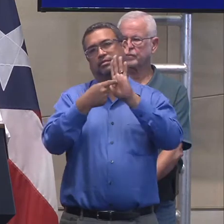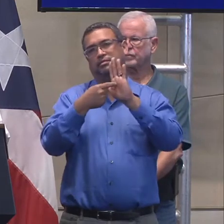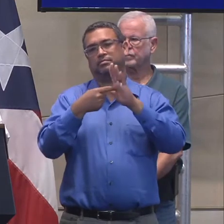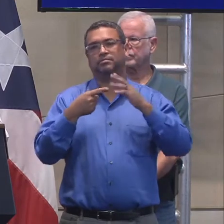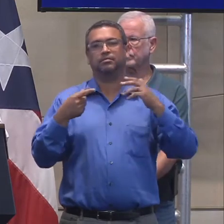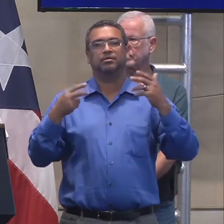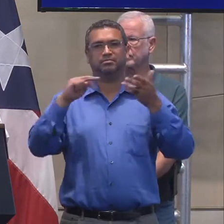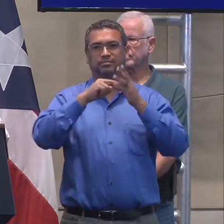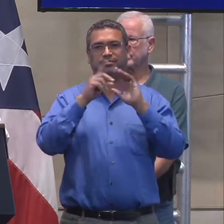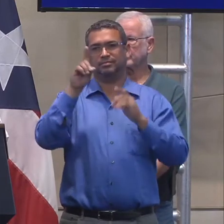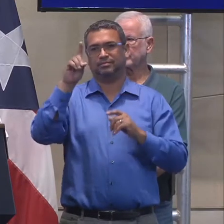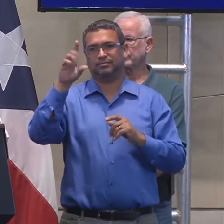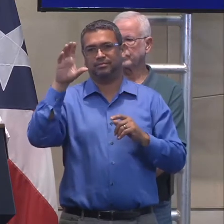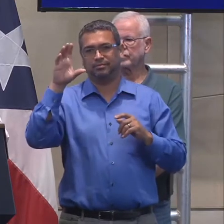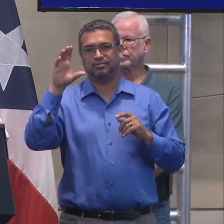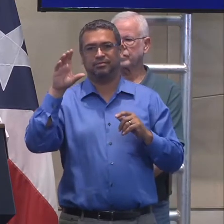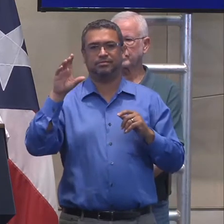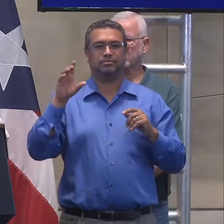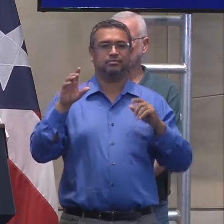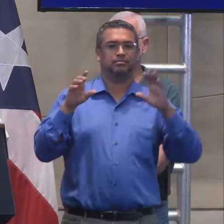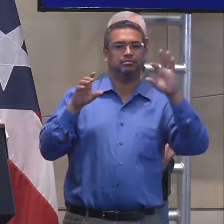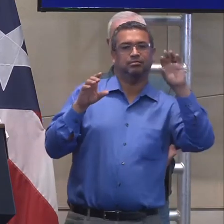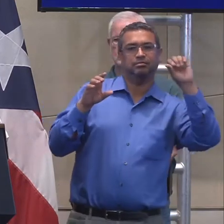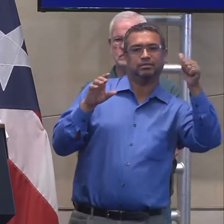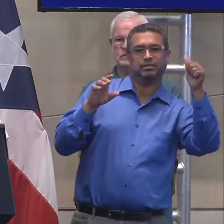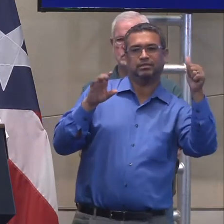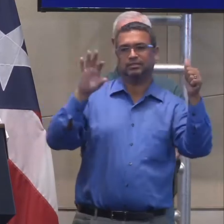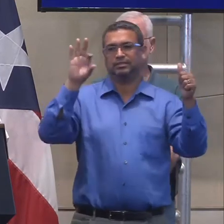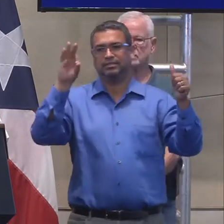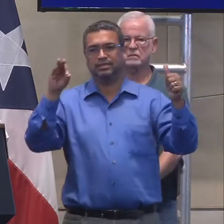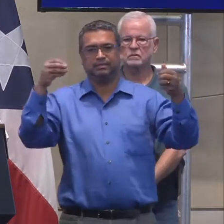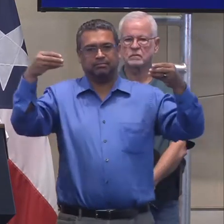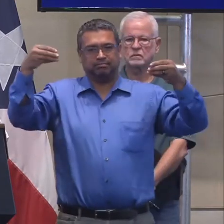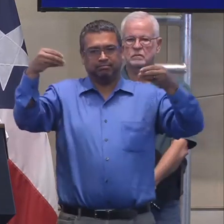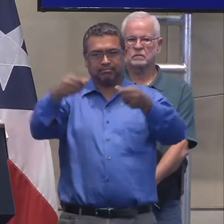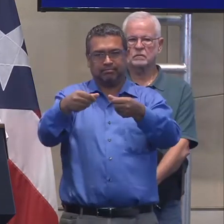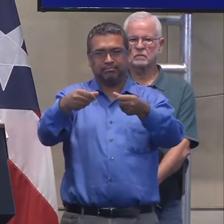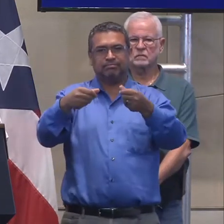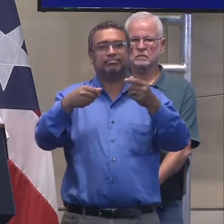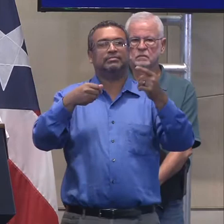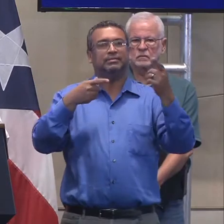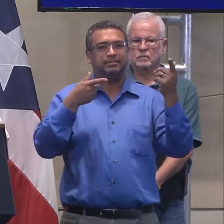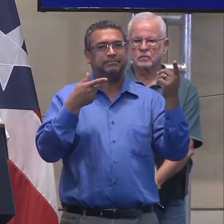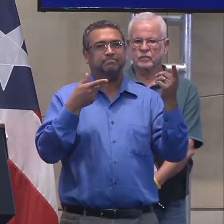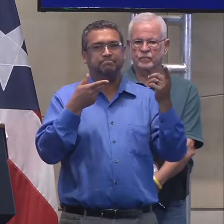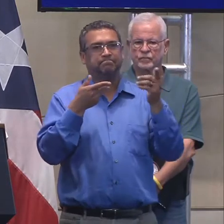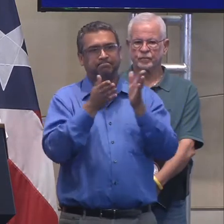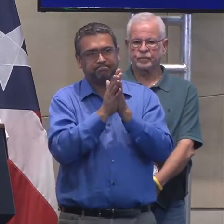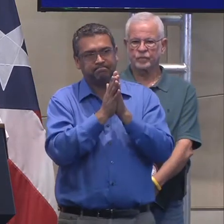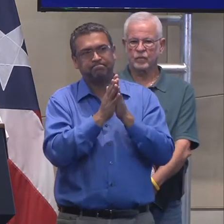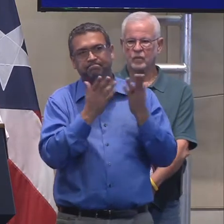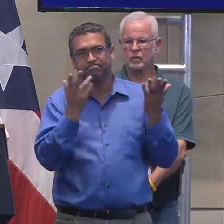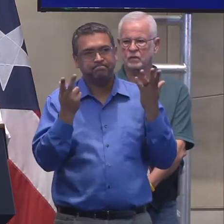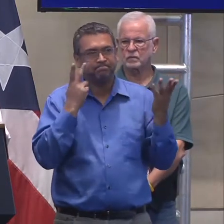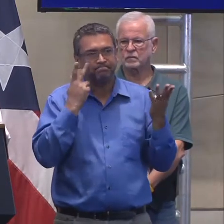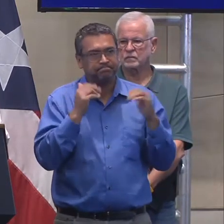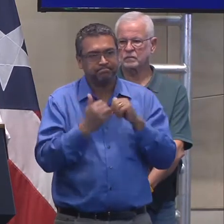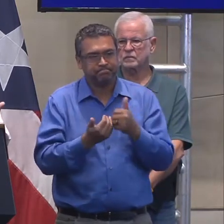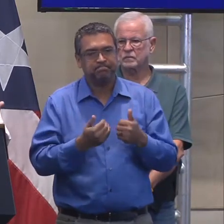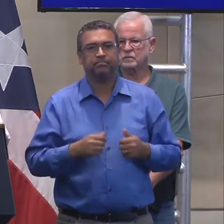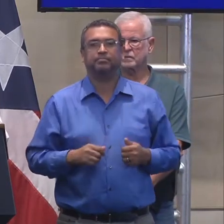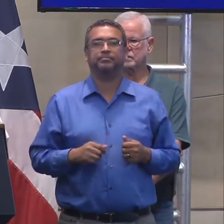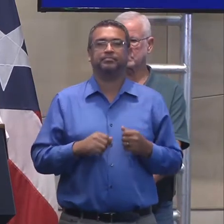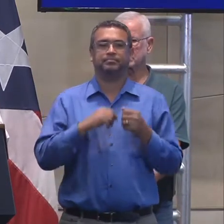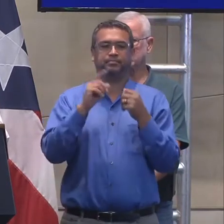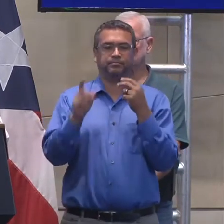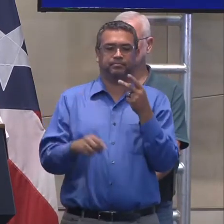100% o 90-10, dependiendo del capital y cómo se estructure, pero que se lleve a cabo ello. Entonces, identificamos un